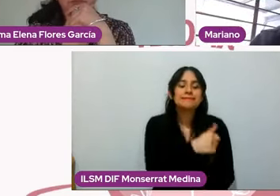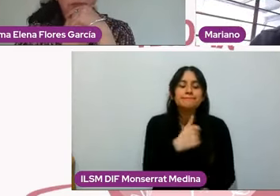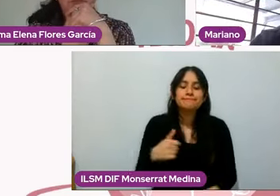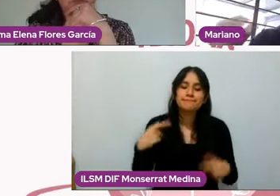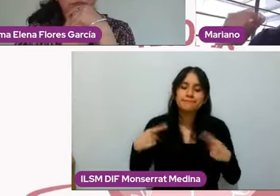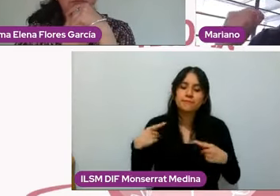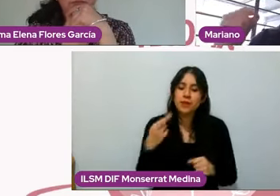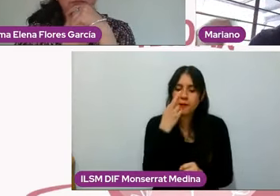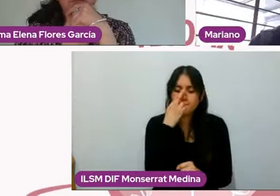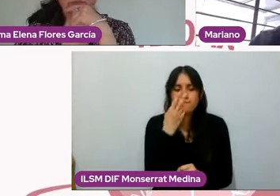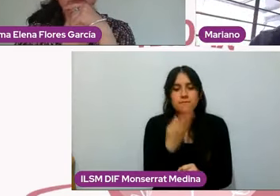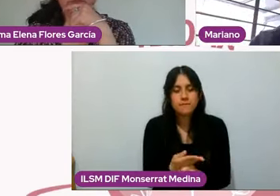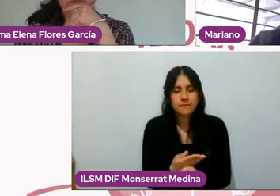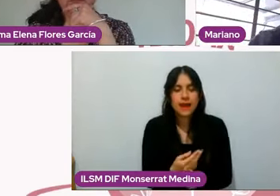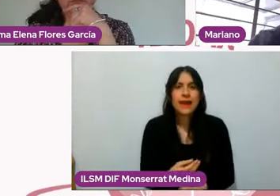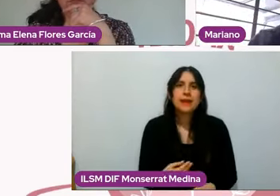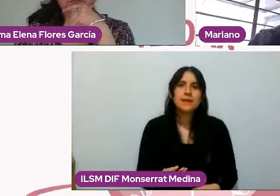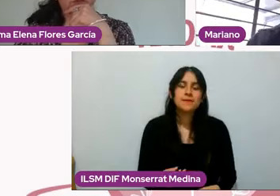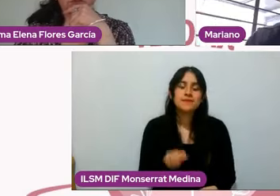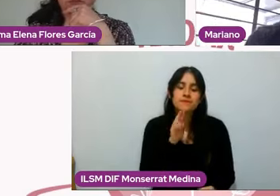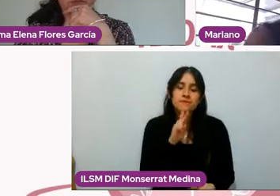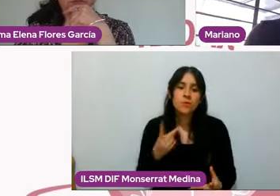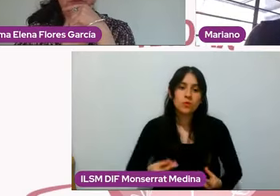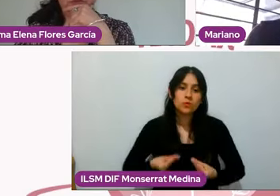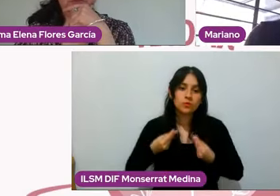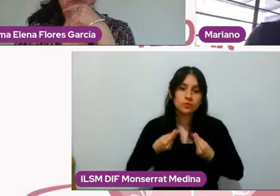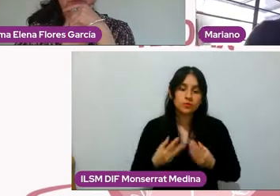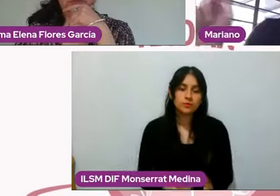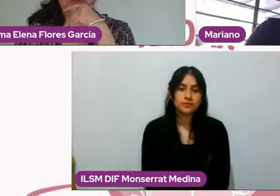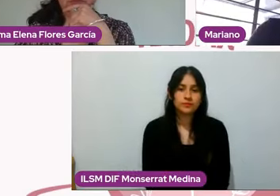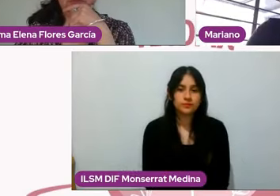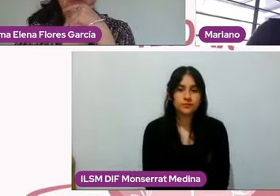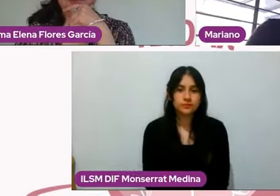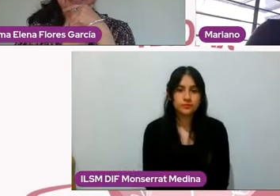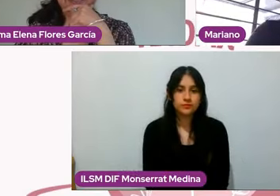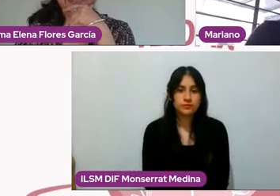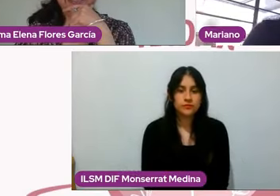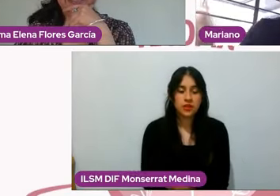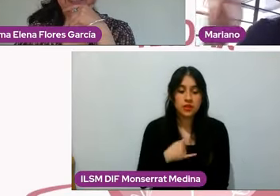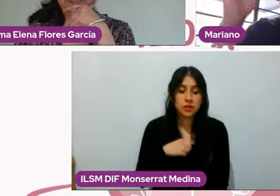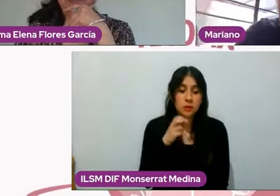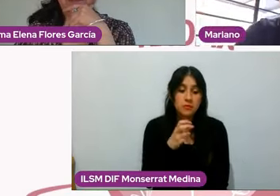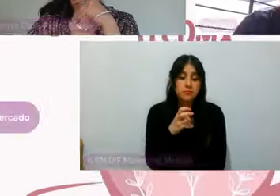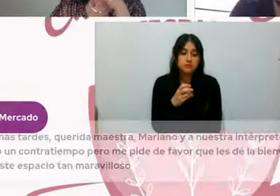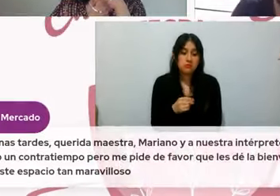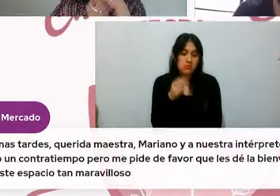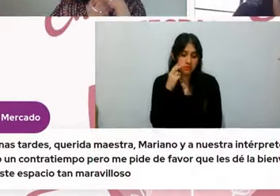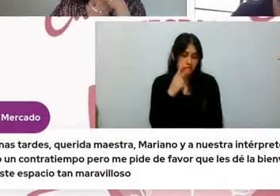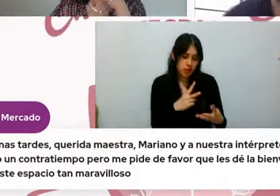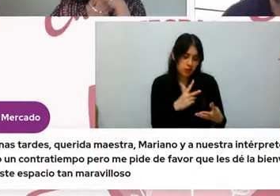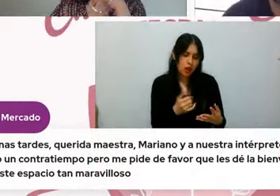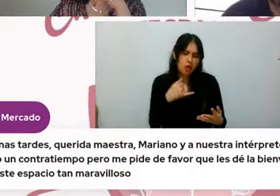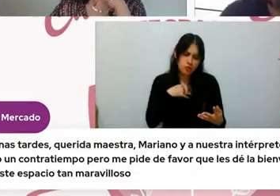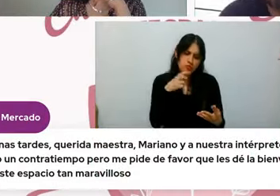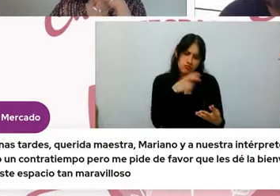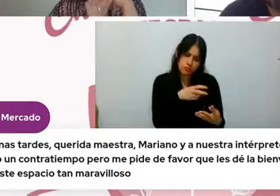vida satisfactoria. Entonces, partiendo de ahí y si yo ya ubico un hueco, pues es ir sobre eso.